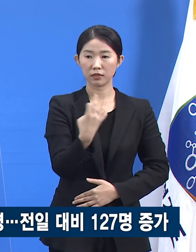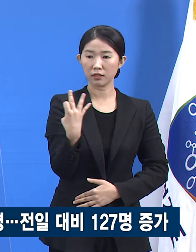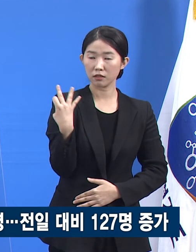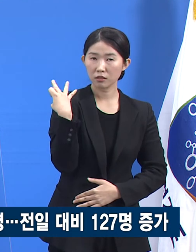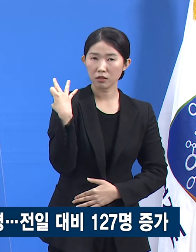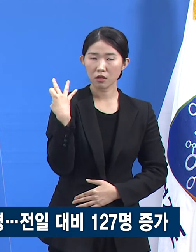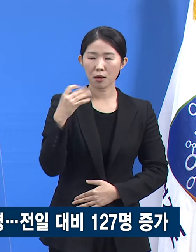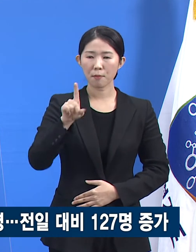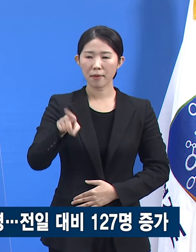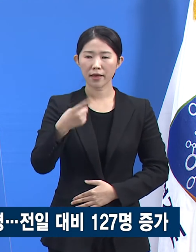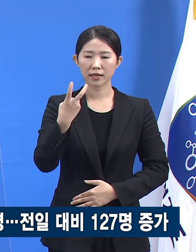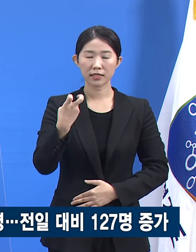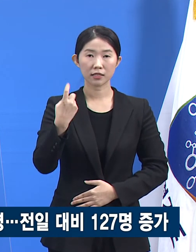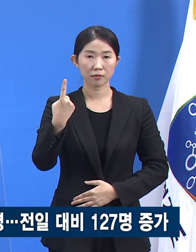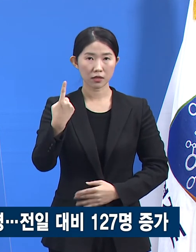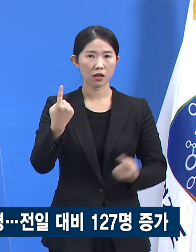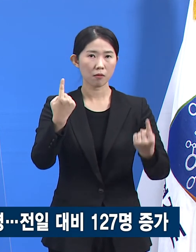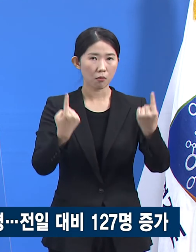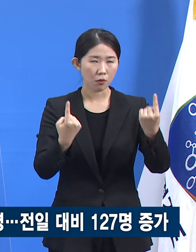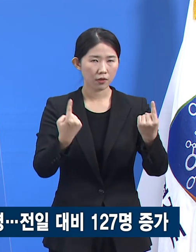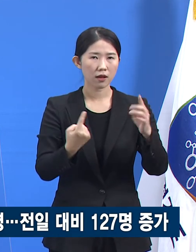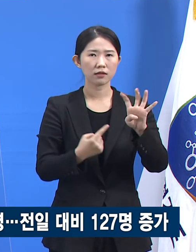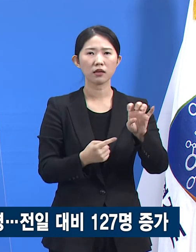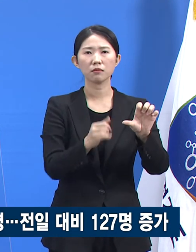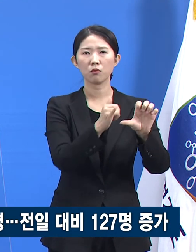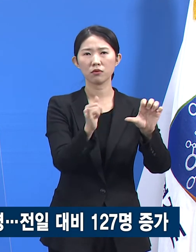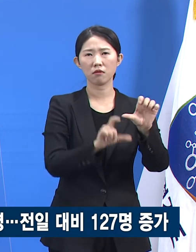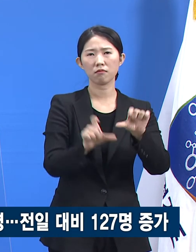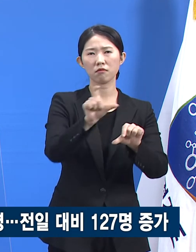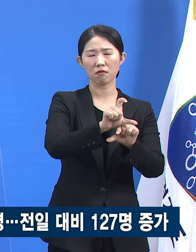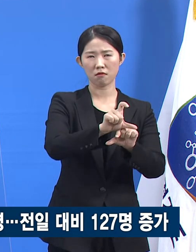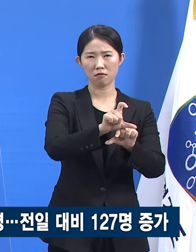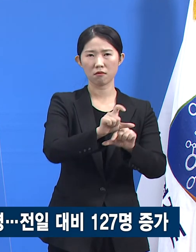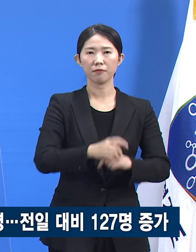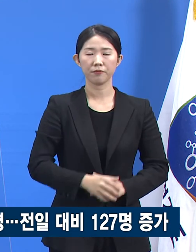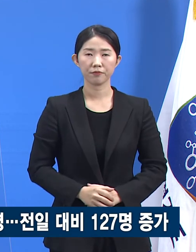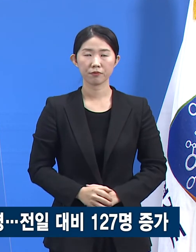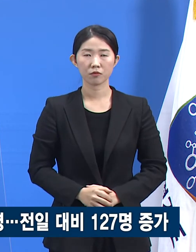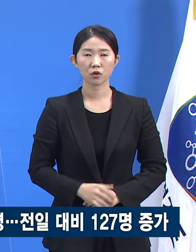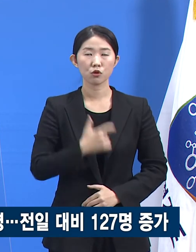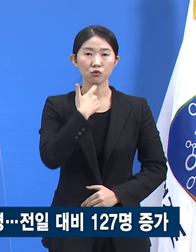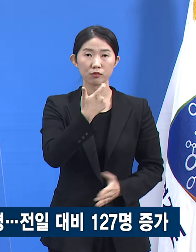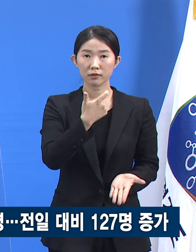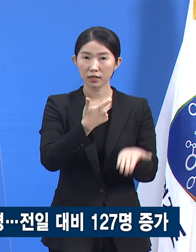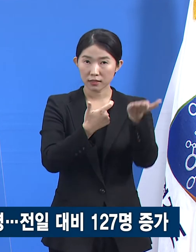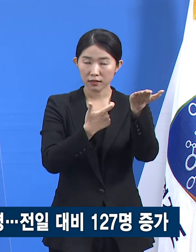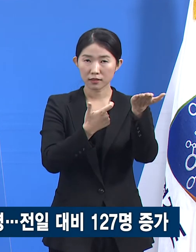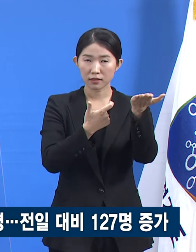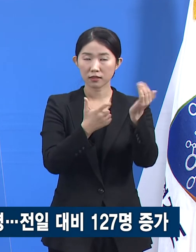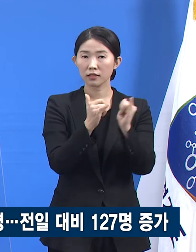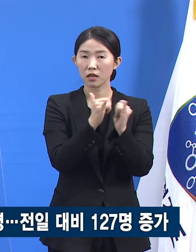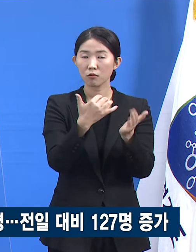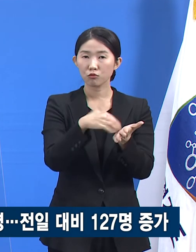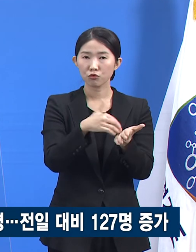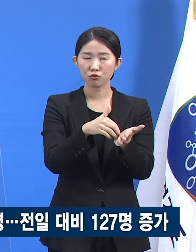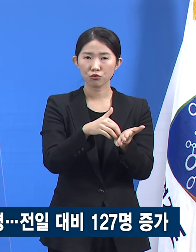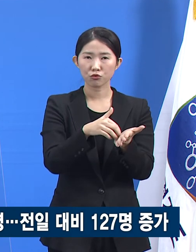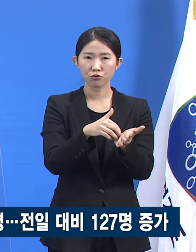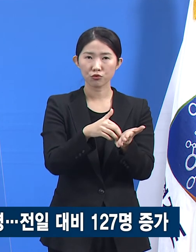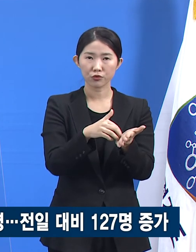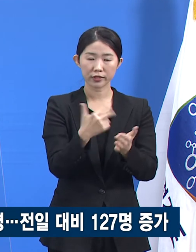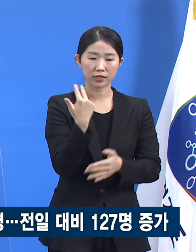121명 대비 45명 증가한 숫자입니다. 60세 이상 고령 확진자는 일평균